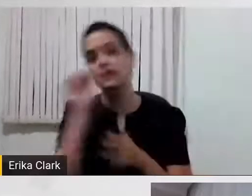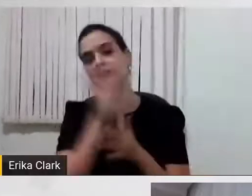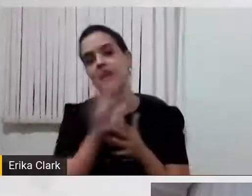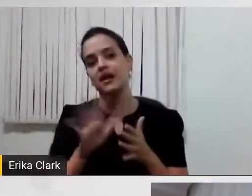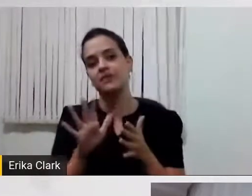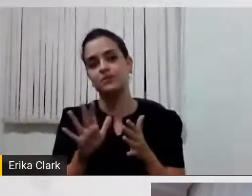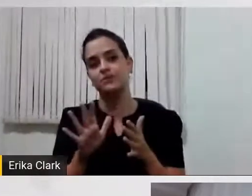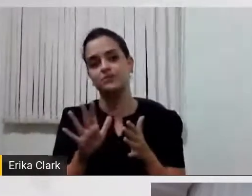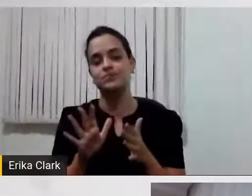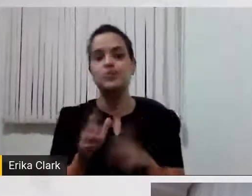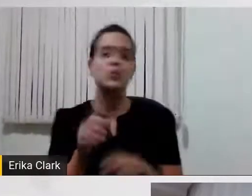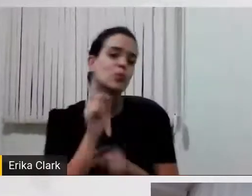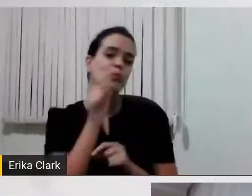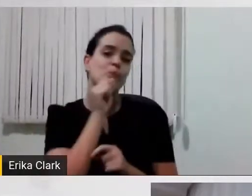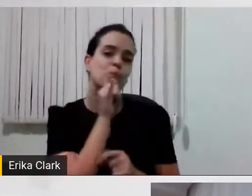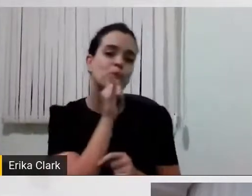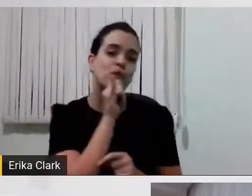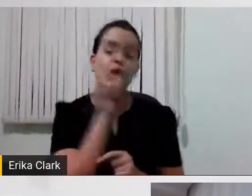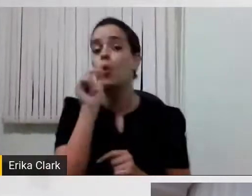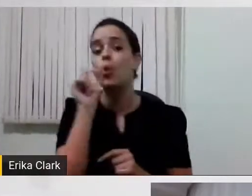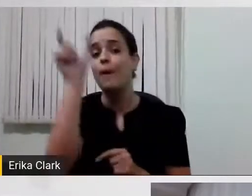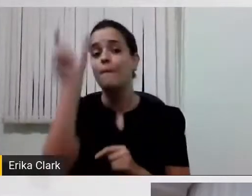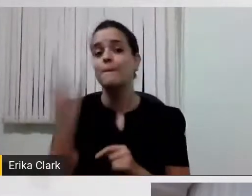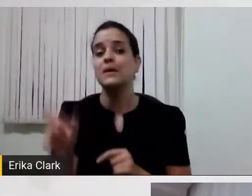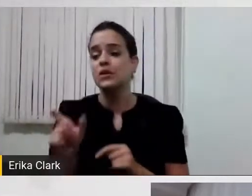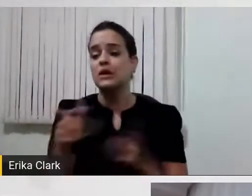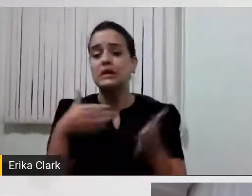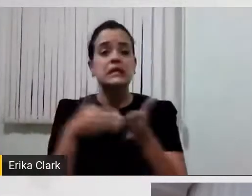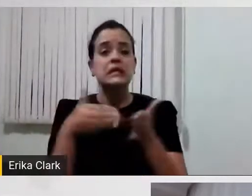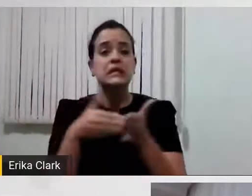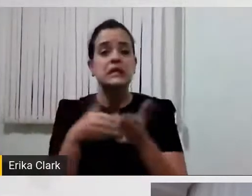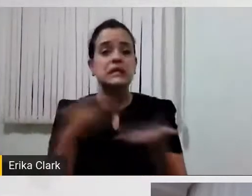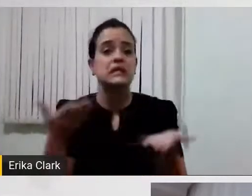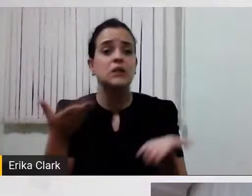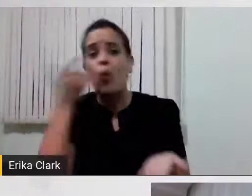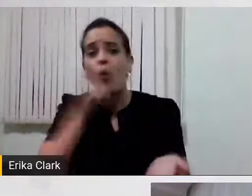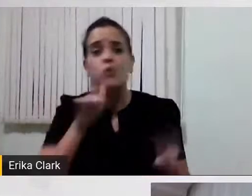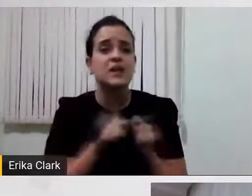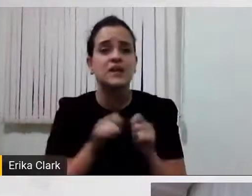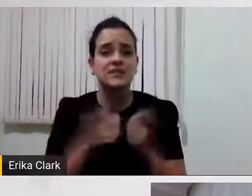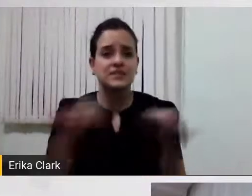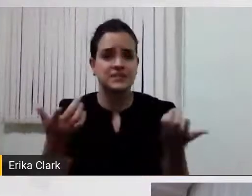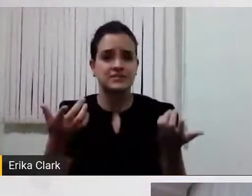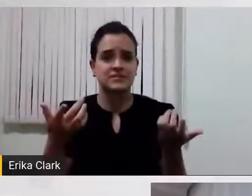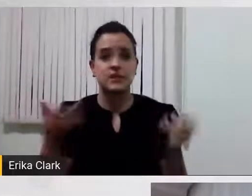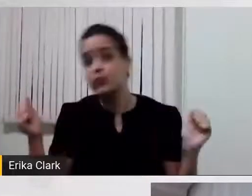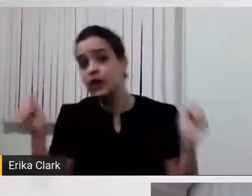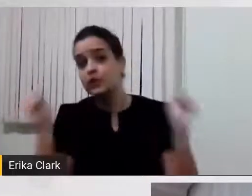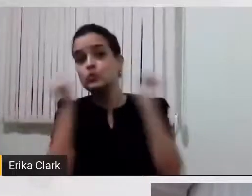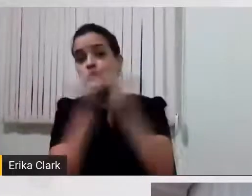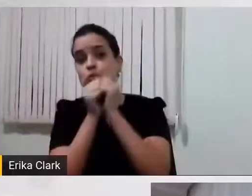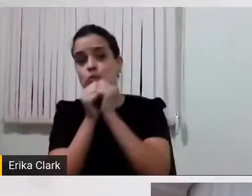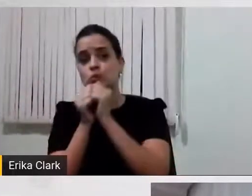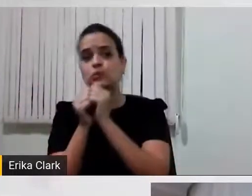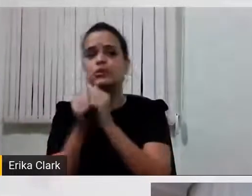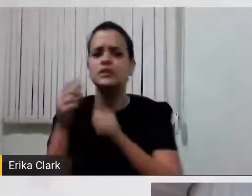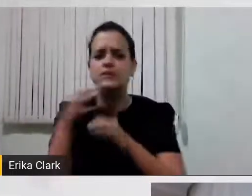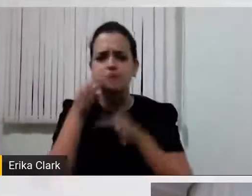participa ou por que ela está restrita à participação? Então, junto com ela, gente vai dando dicas. Tecnologia